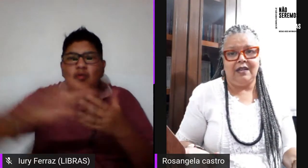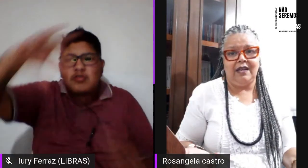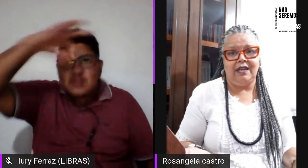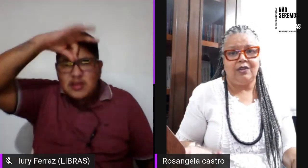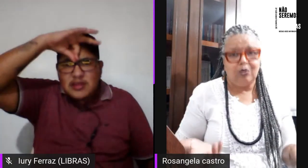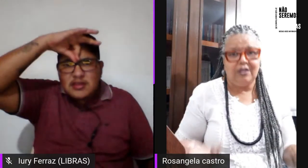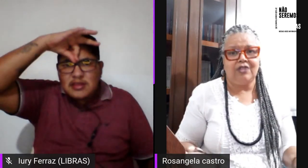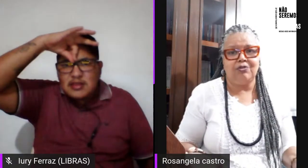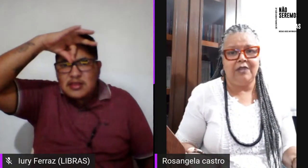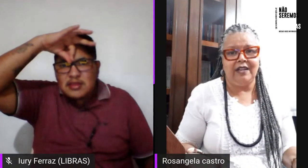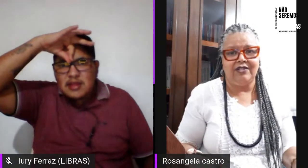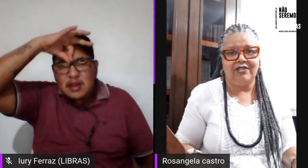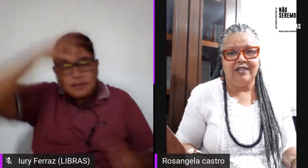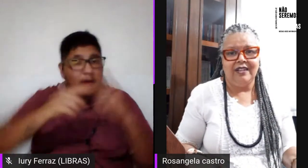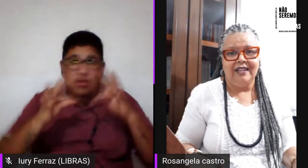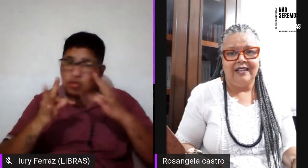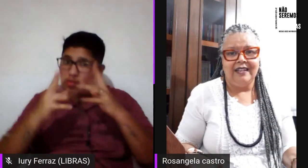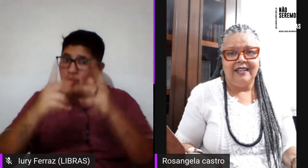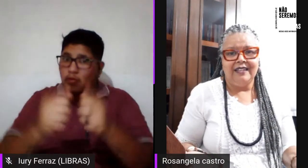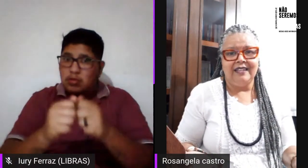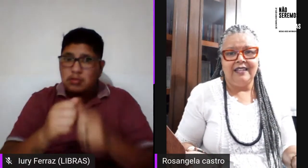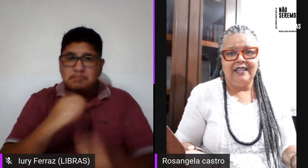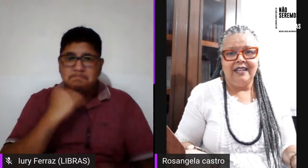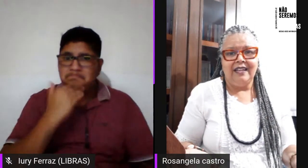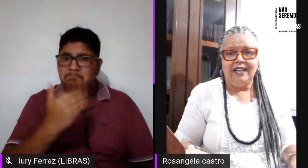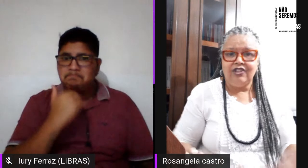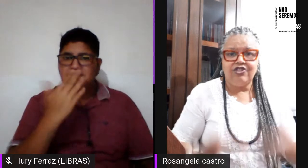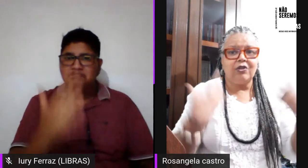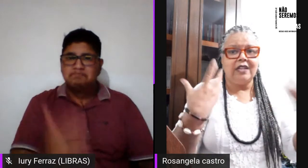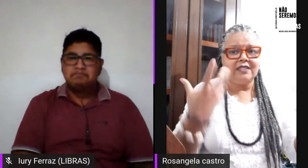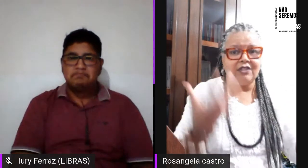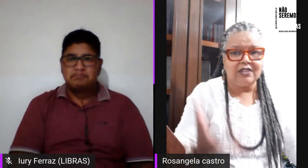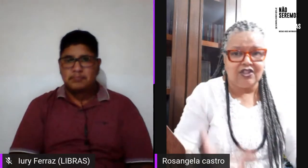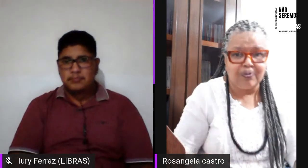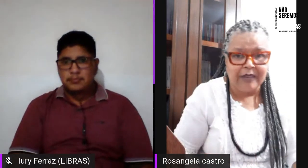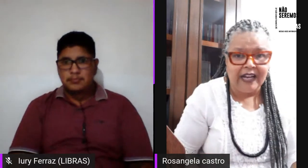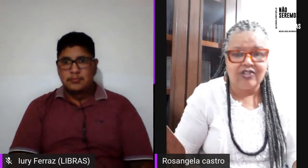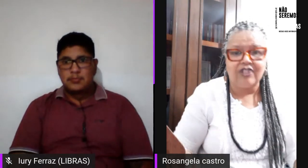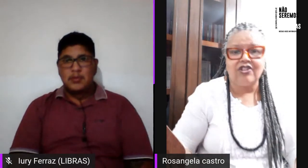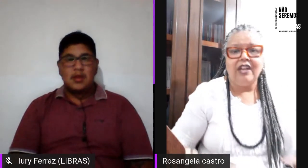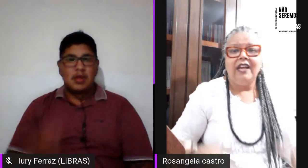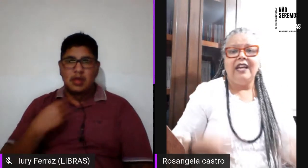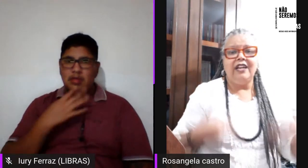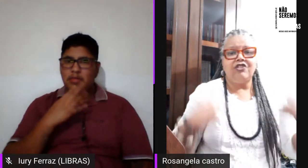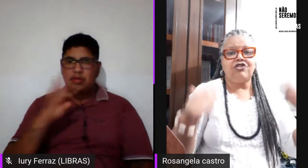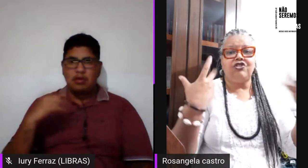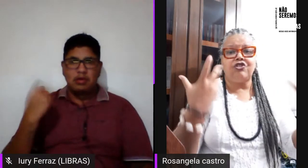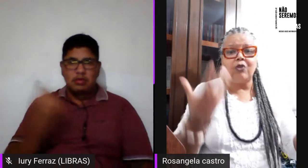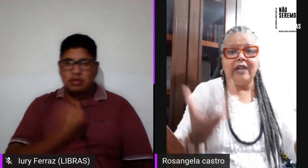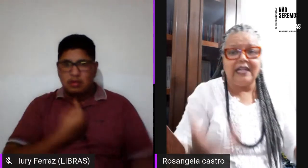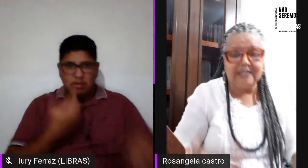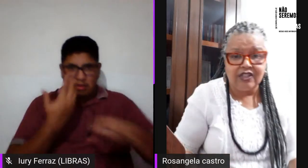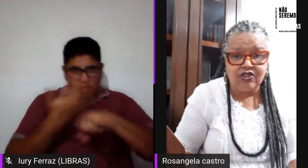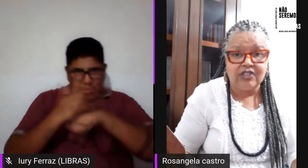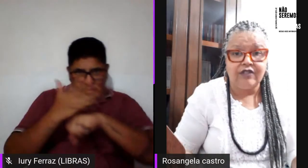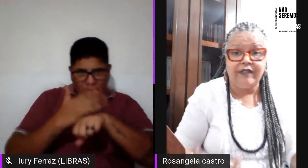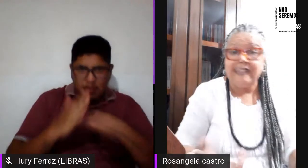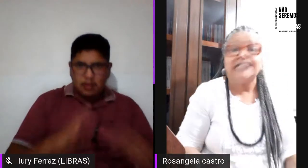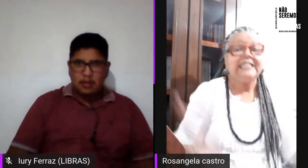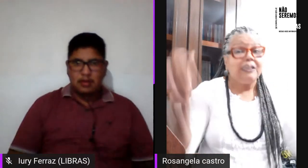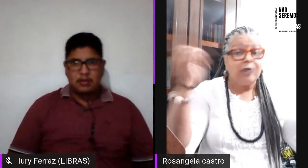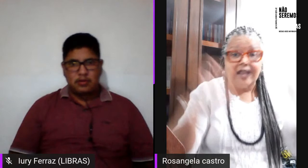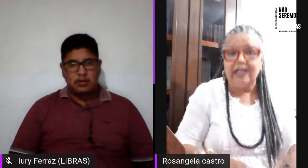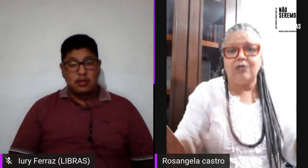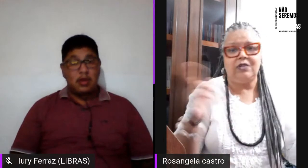todas as mulheres né eles desconhecem nossas práticas eles desconhecem as nossas